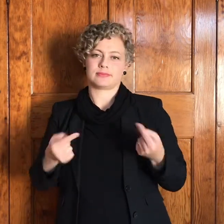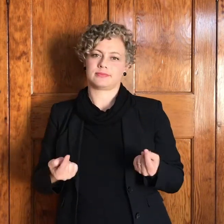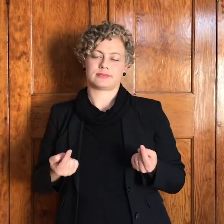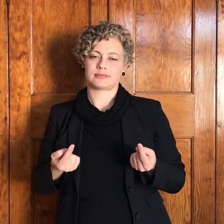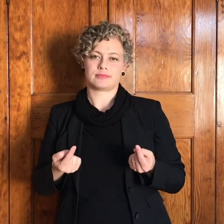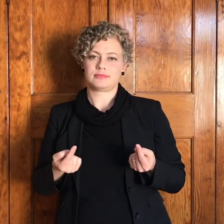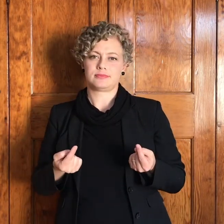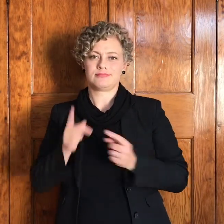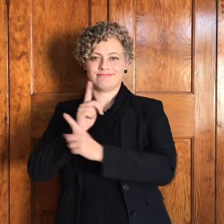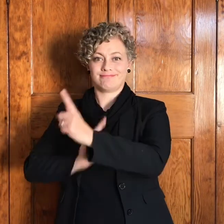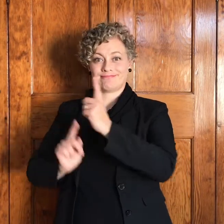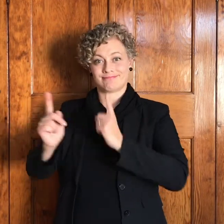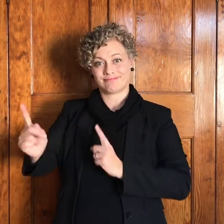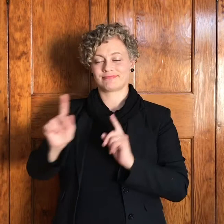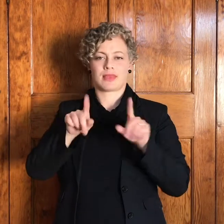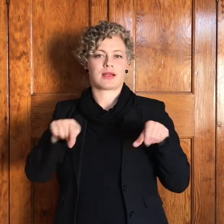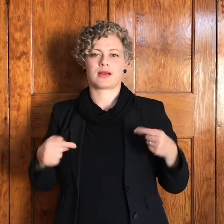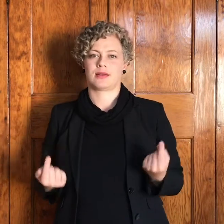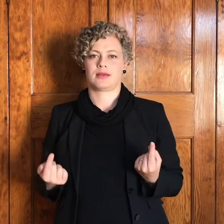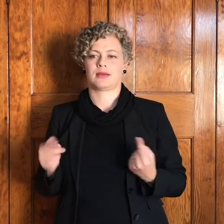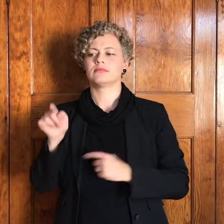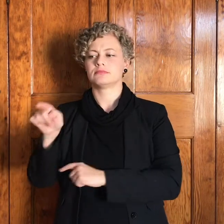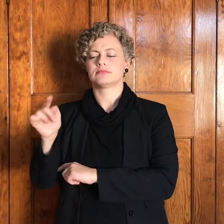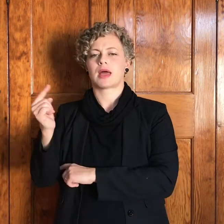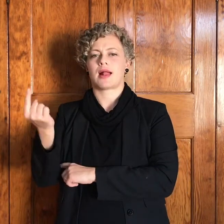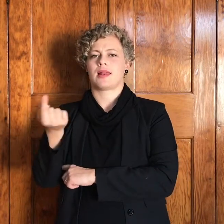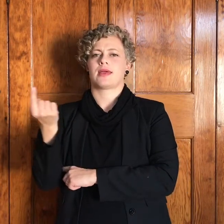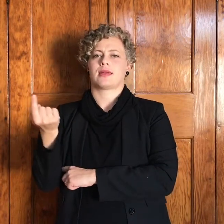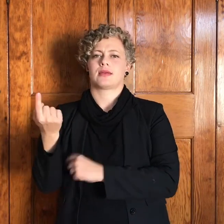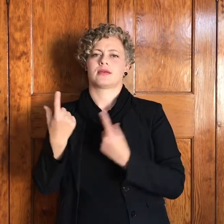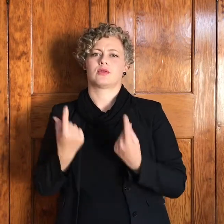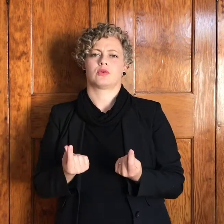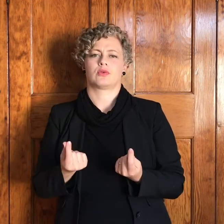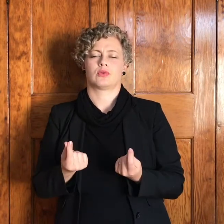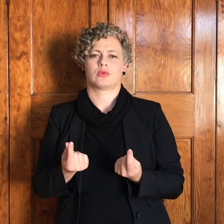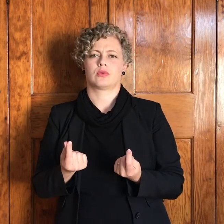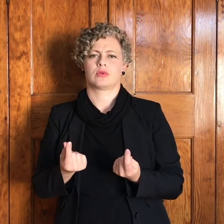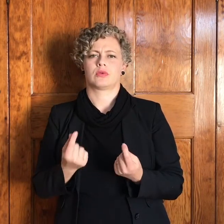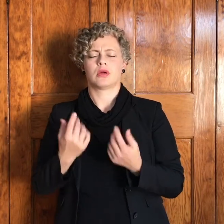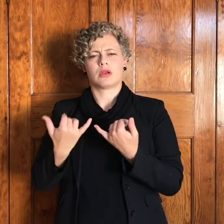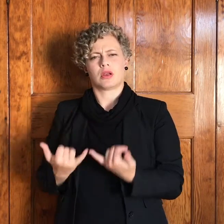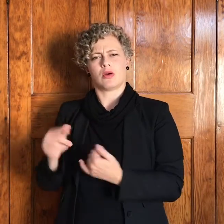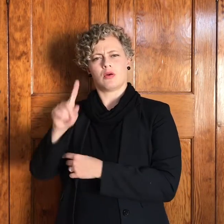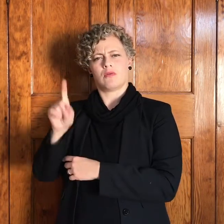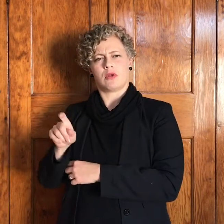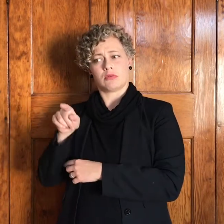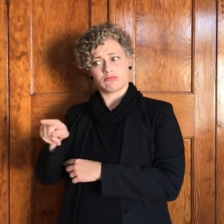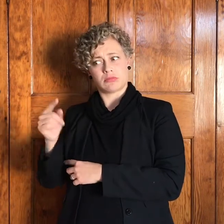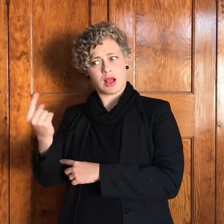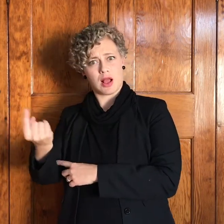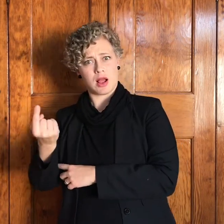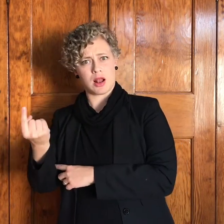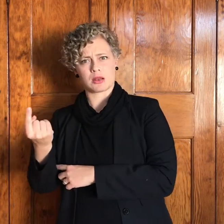maar die vraag is is hy nou so alleen evenskielik is hy nie alleen nie in die donker breek daar een geveg uit